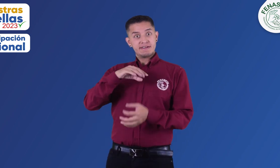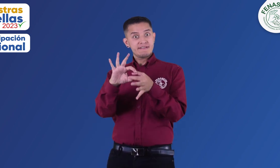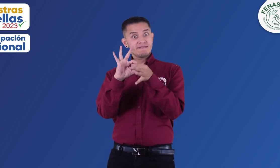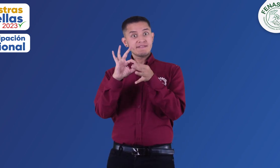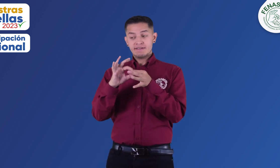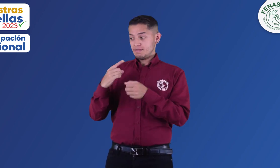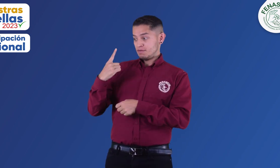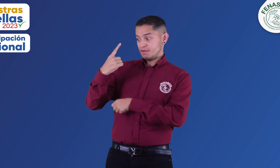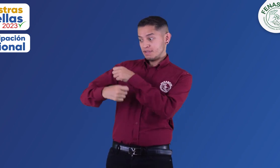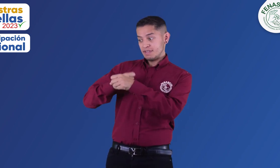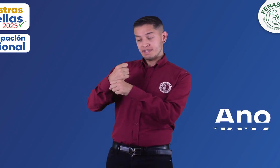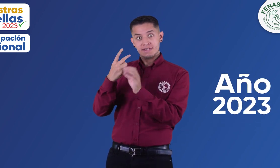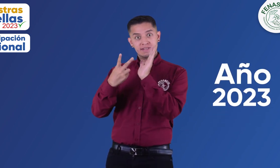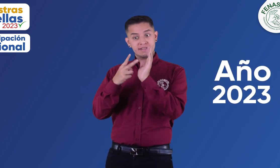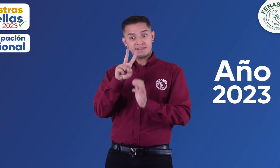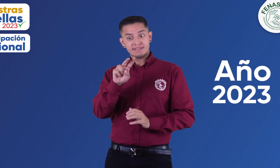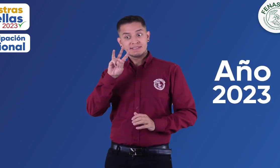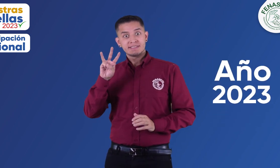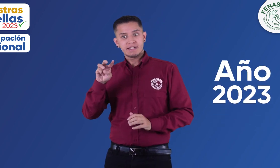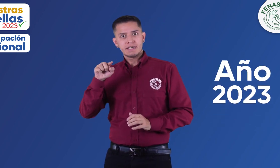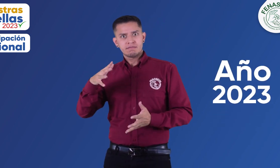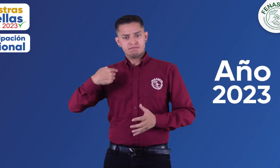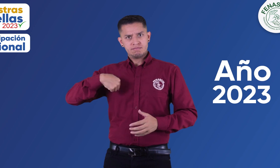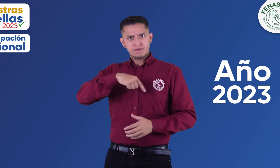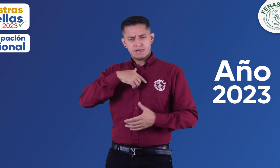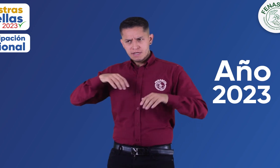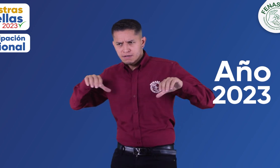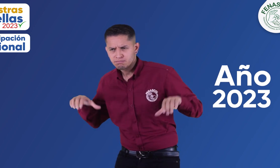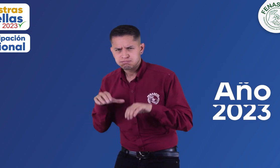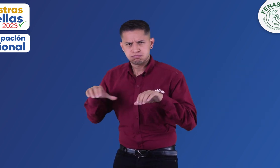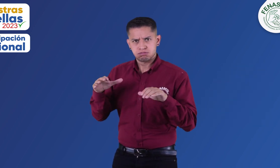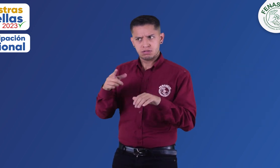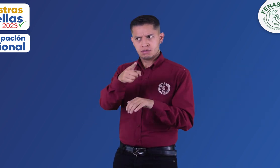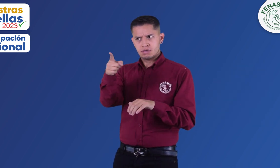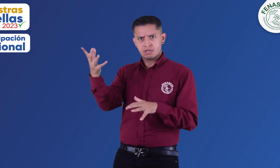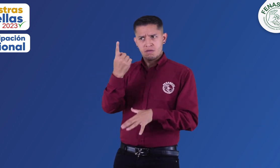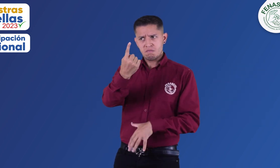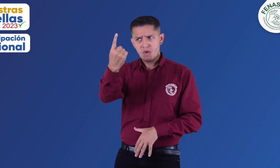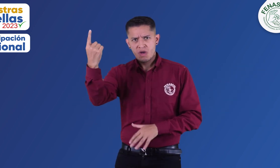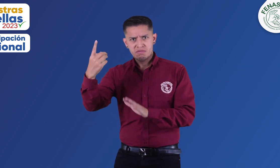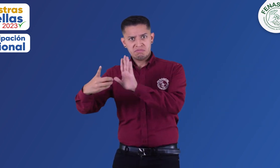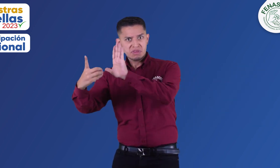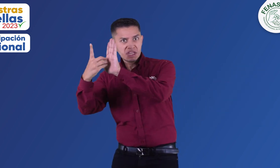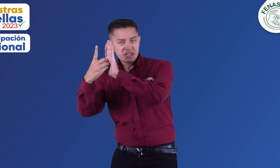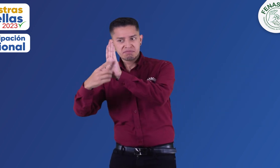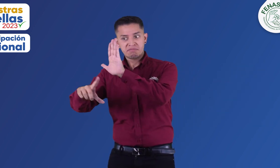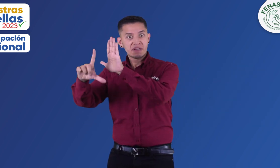FENASCOL durante el año 2023 le siguió apostando a la incidencia en espacios de política,